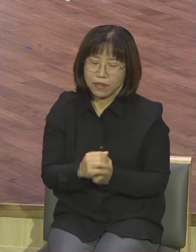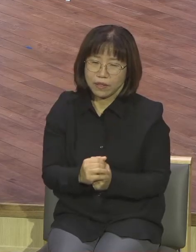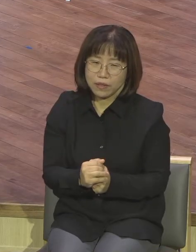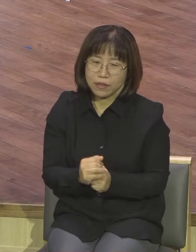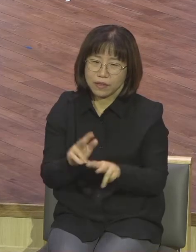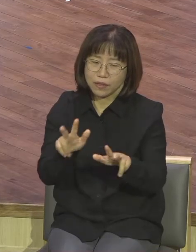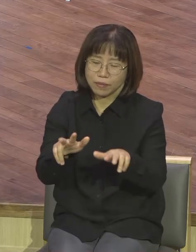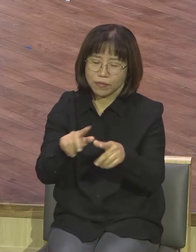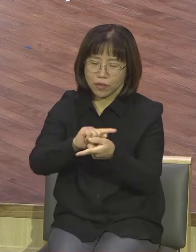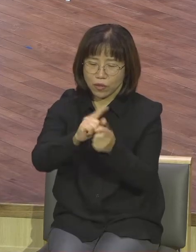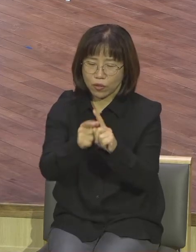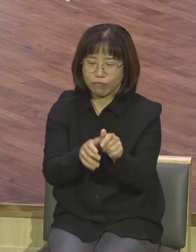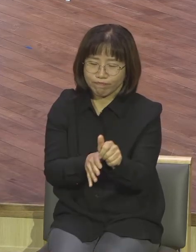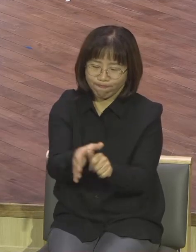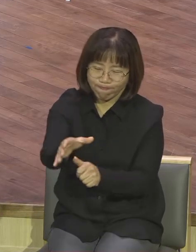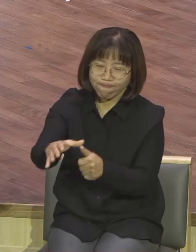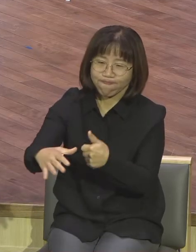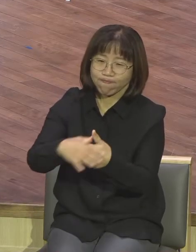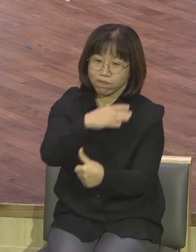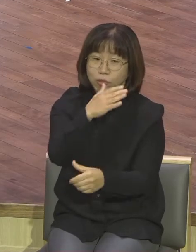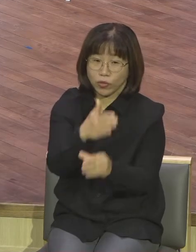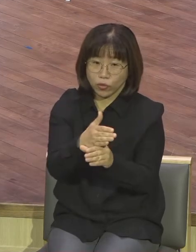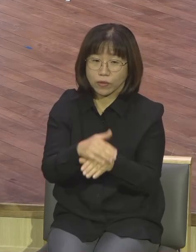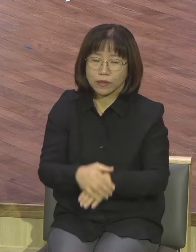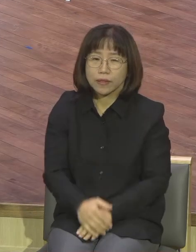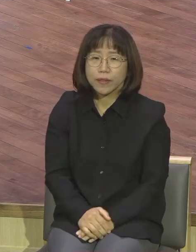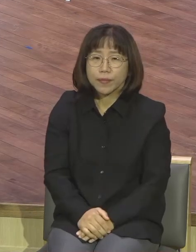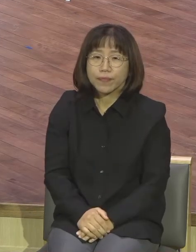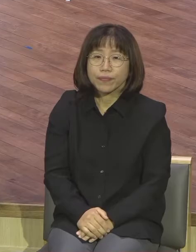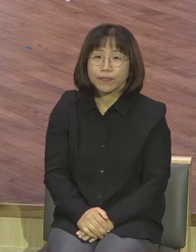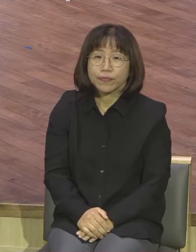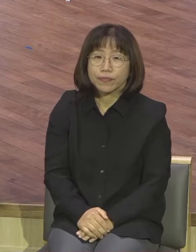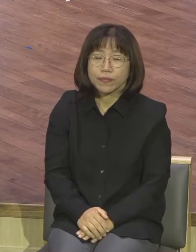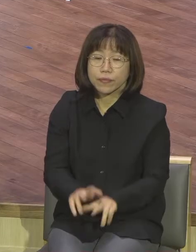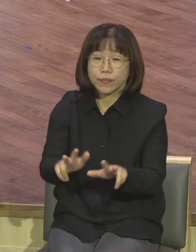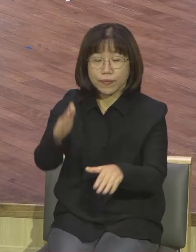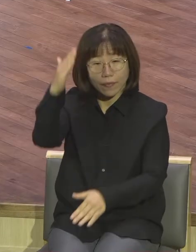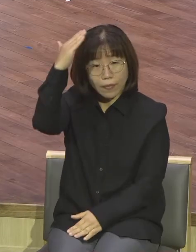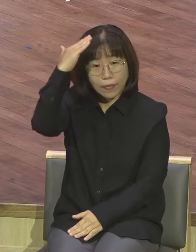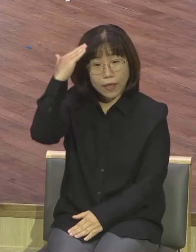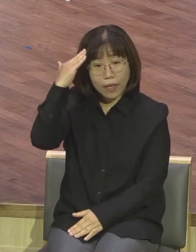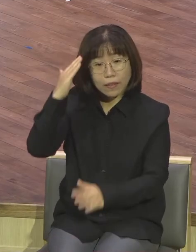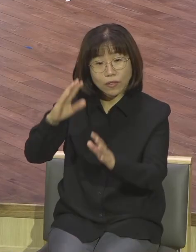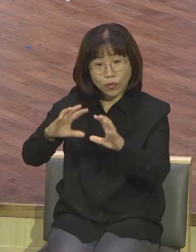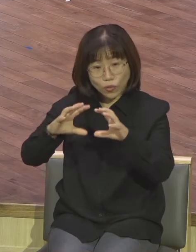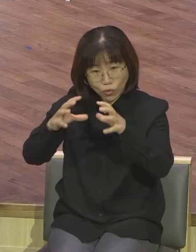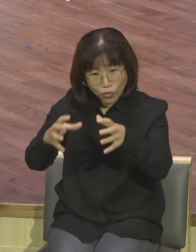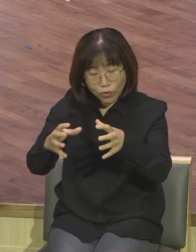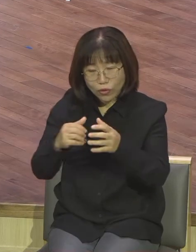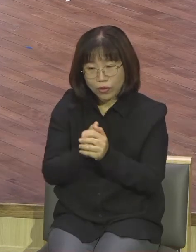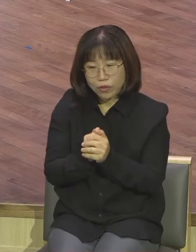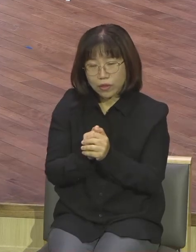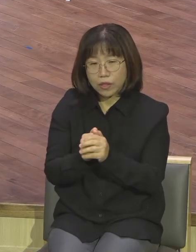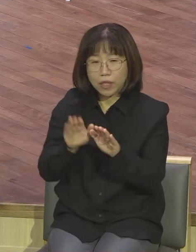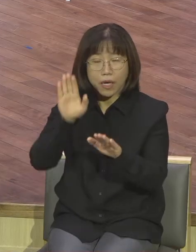상황이 그렇게 되었습니다 정말 안타까운 것은 대한민국을 어떻게 세워나가느냐